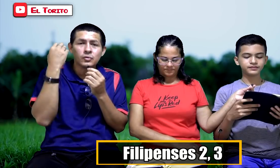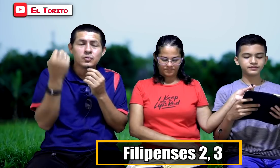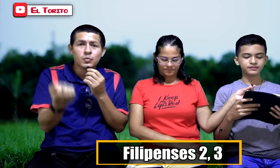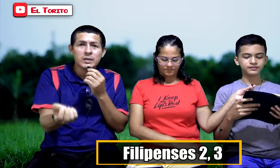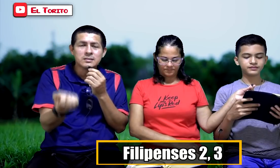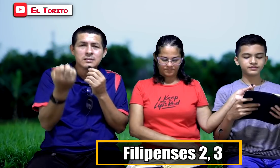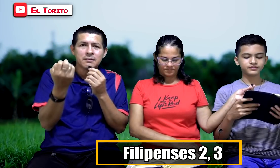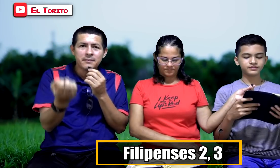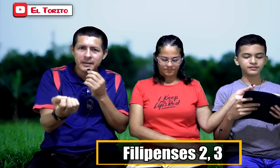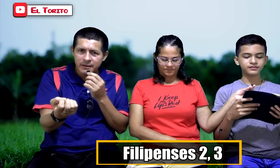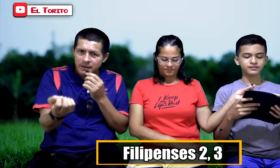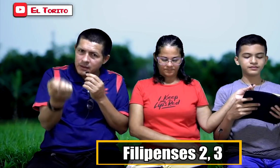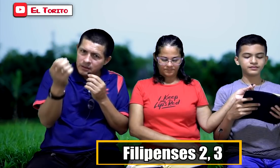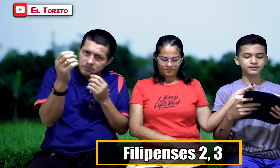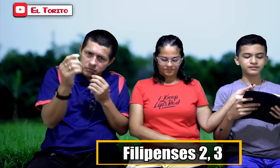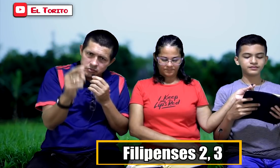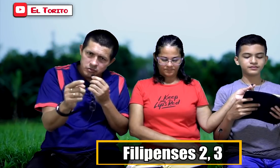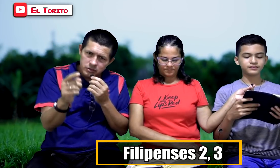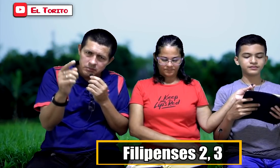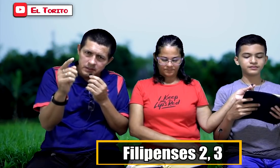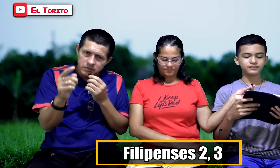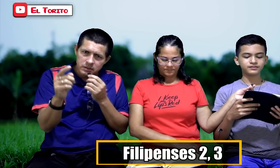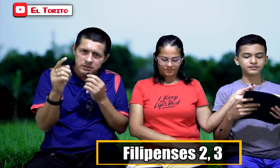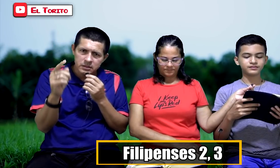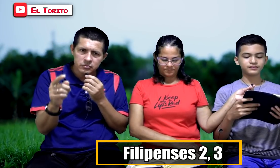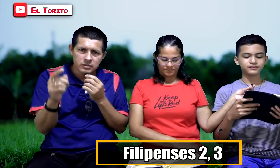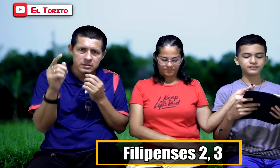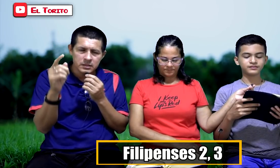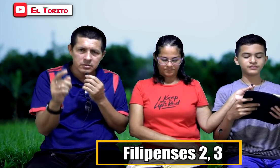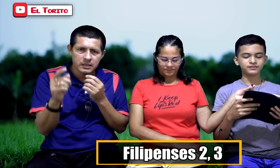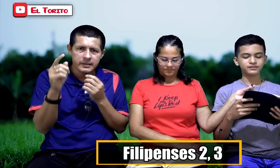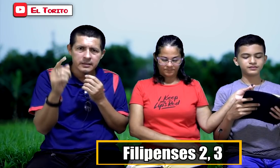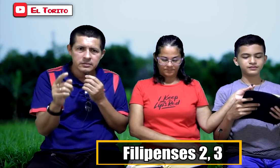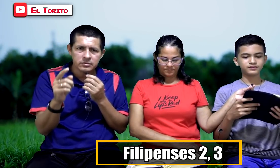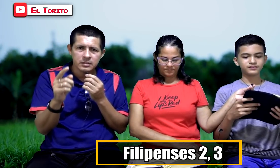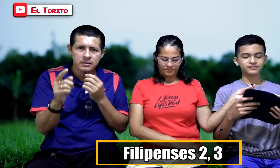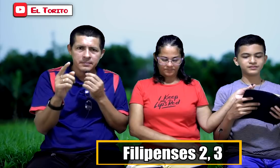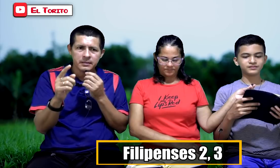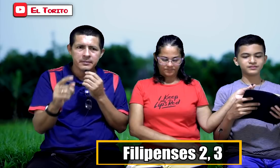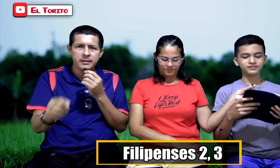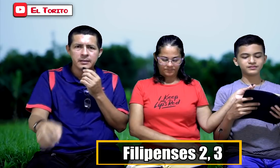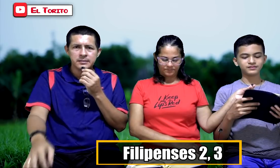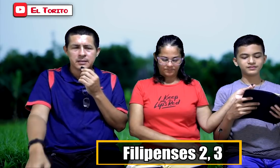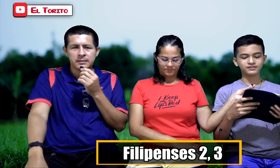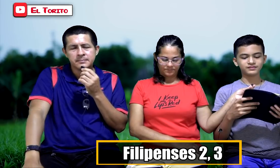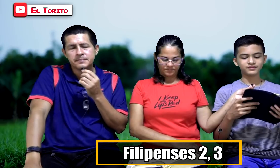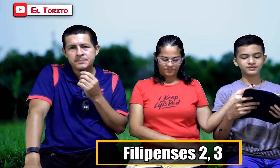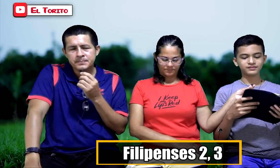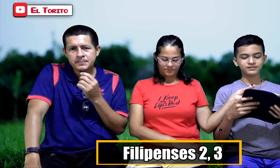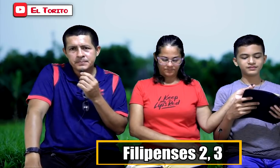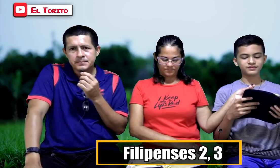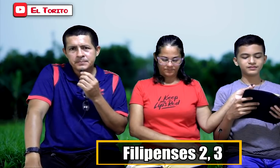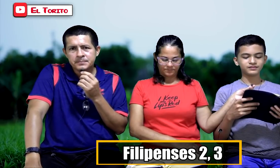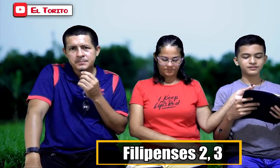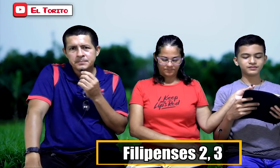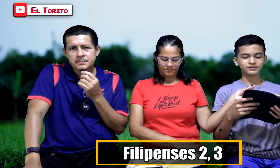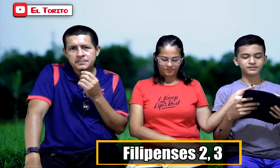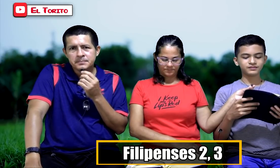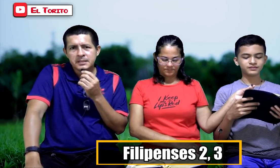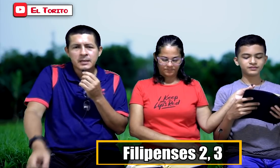cuesta ver en muchos hermanos que están utilizando las redes sociales para evangelizar. Que